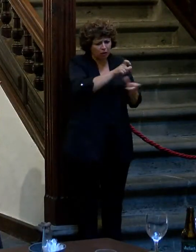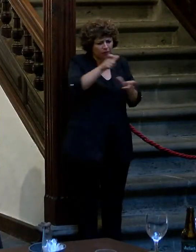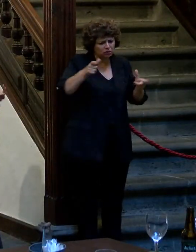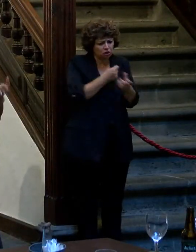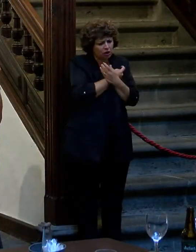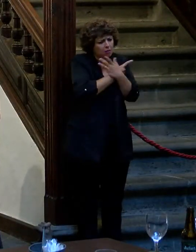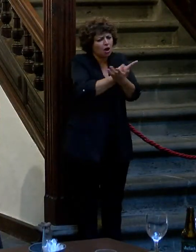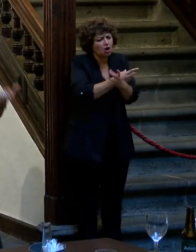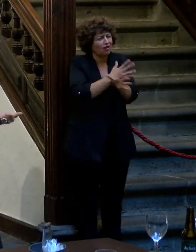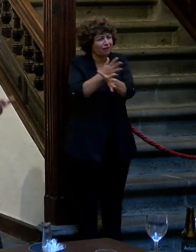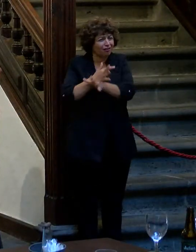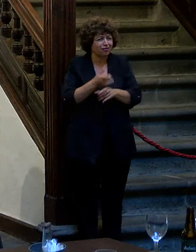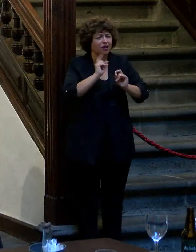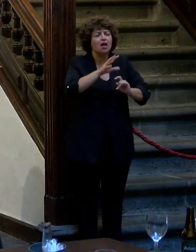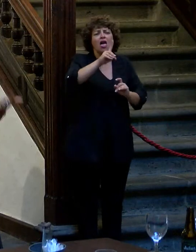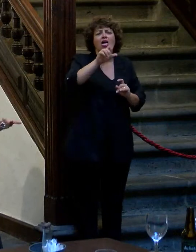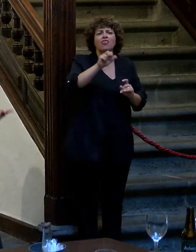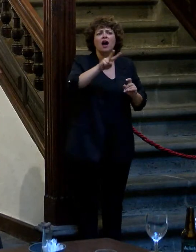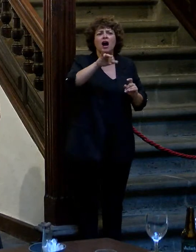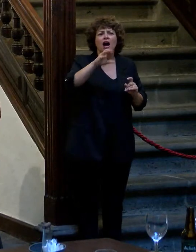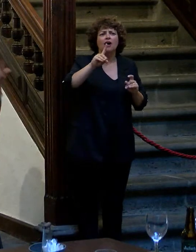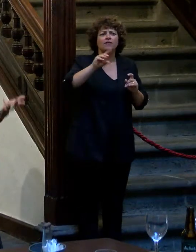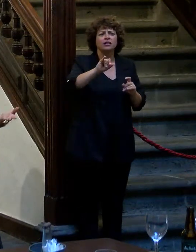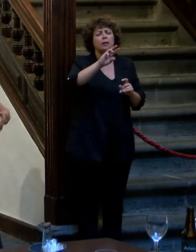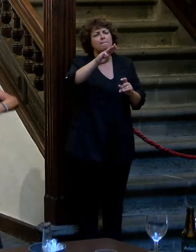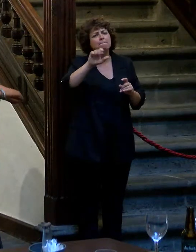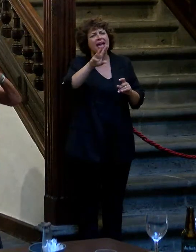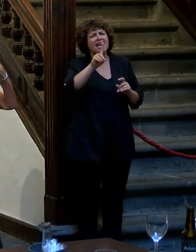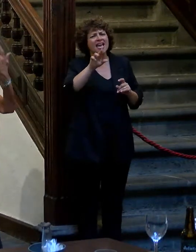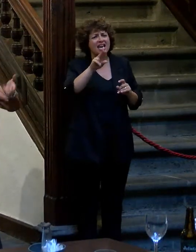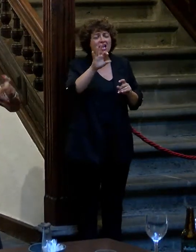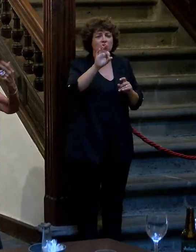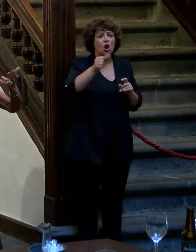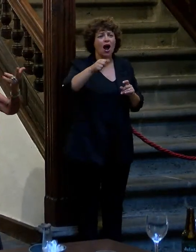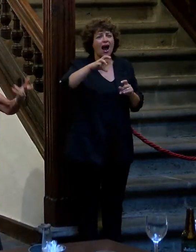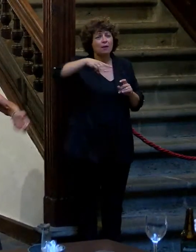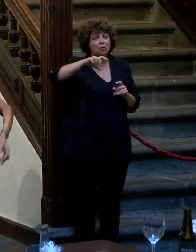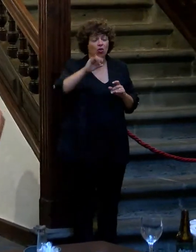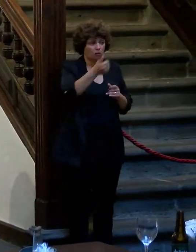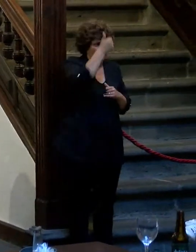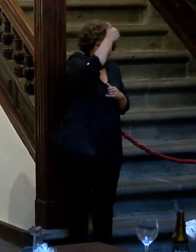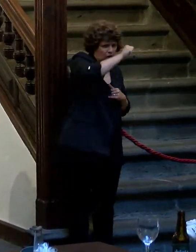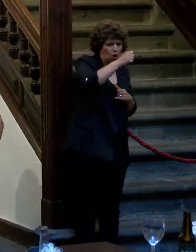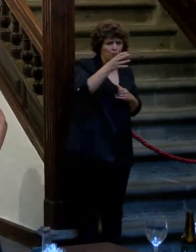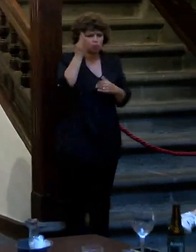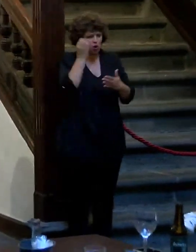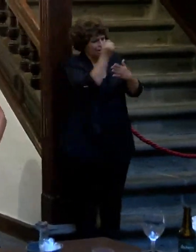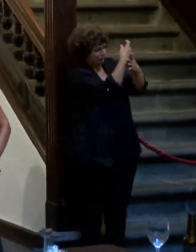profundamente David Delfín Miguel Montero Pedro Almodóvar y podría ser una lista de hombres y mujeres